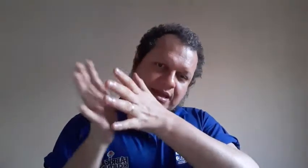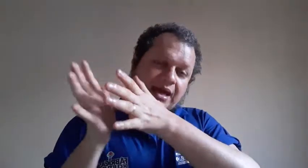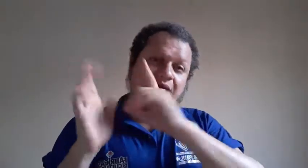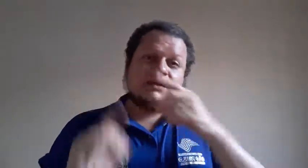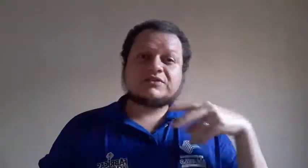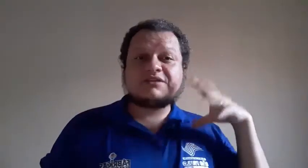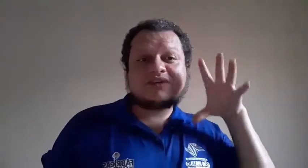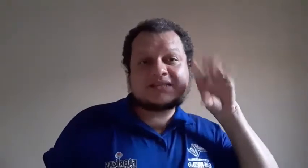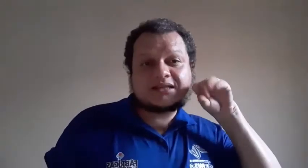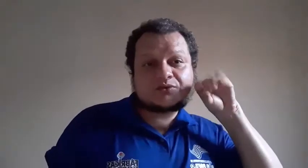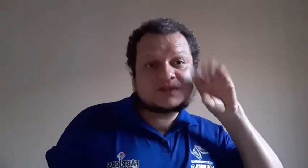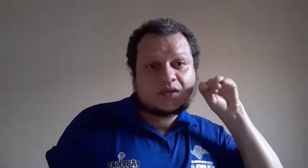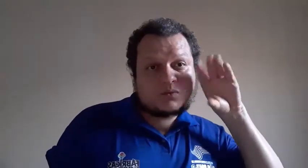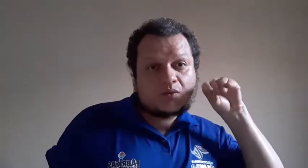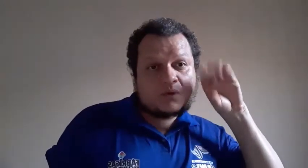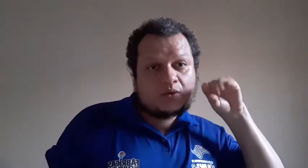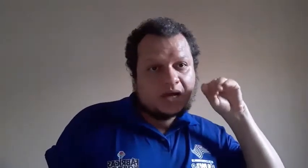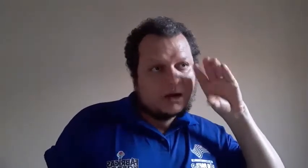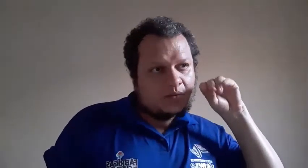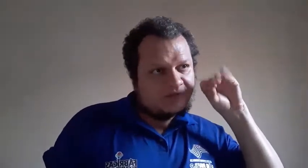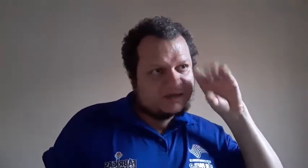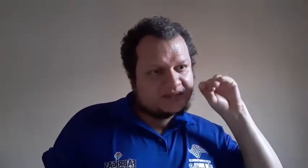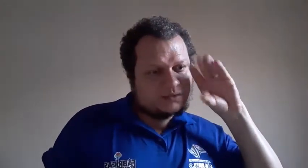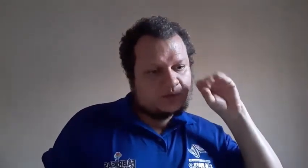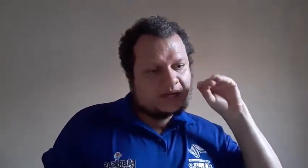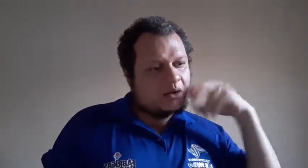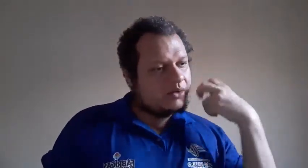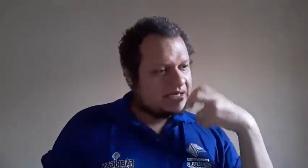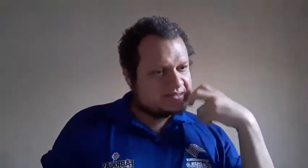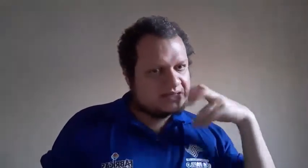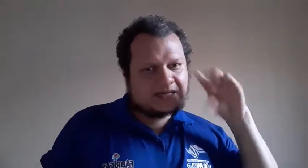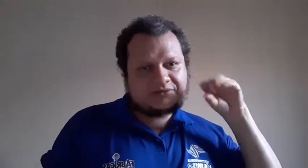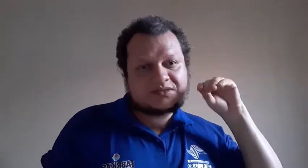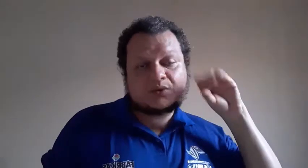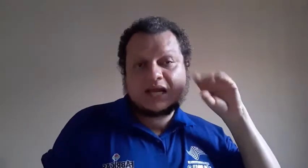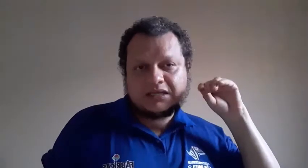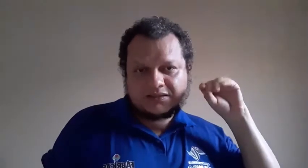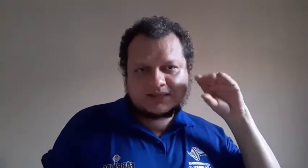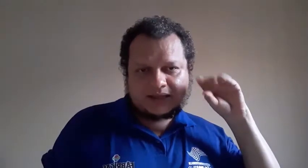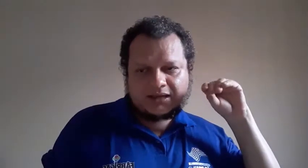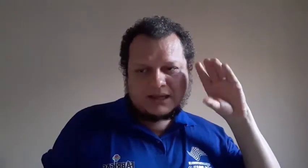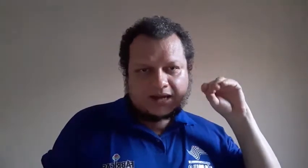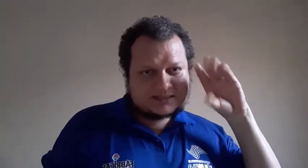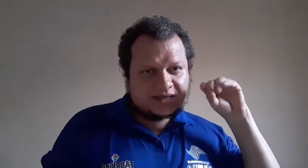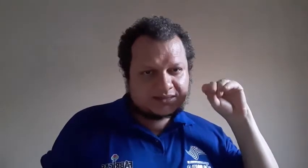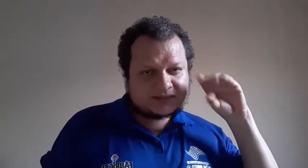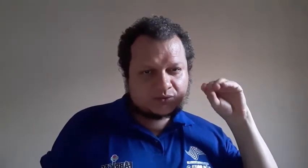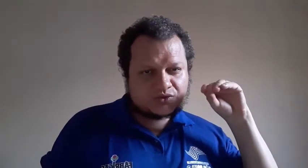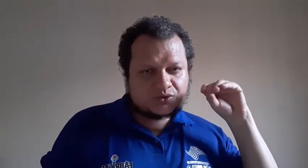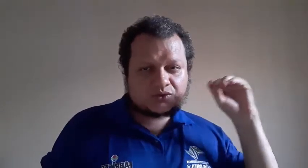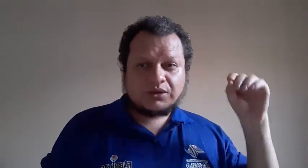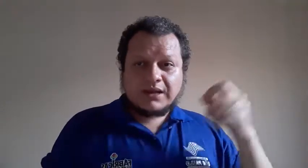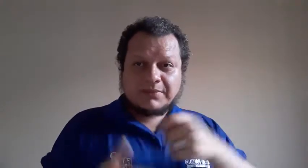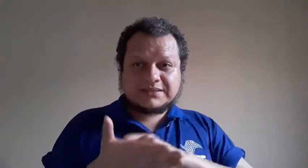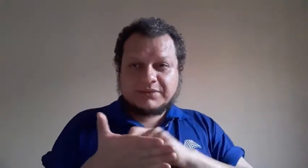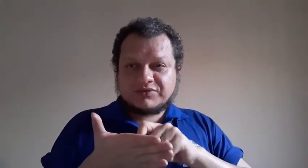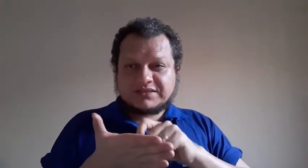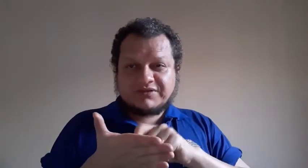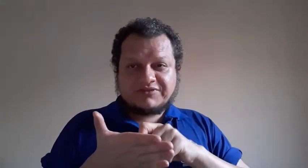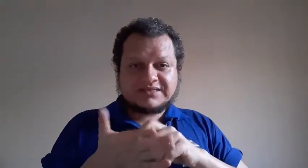né? E você faz a tradução oral, a versão oral, a oralização. Agora você oraliza, né? A sinalização do surdo, mas também você vai fazer